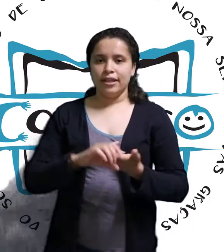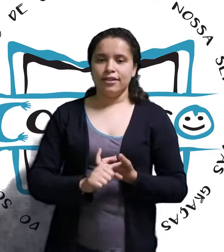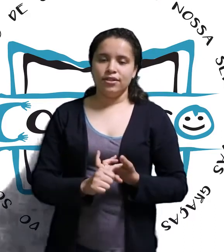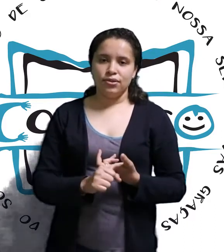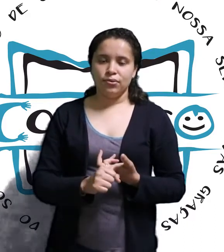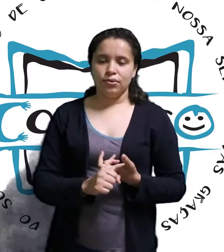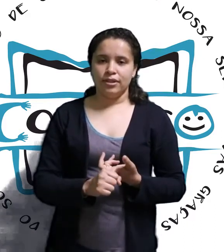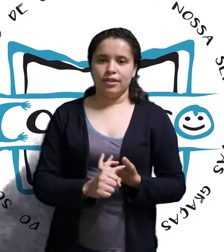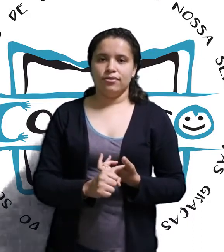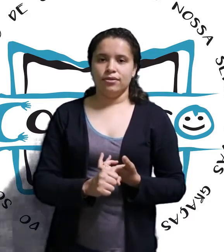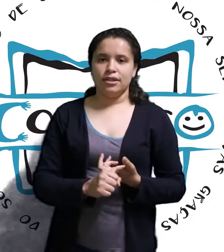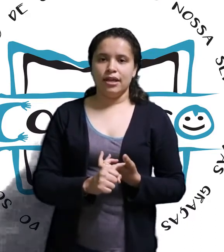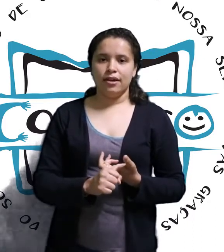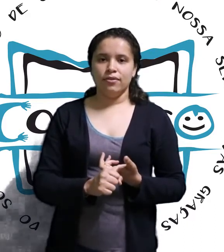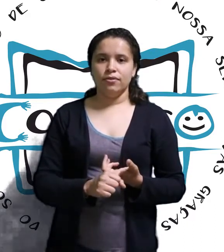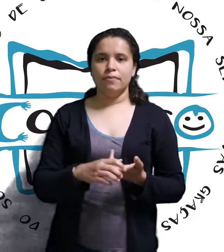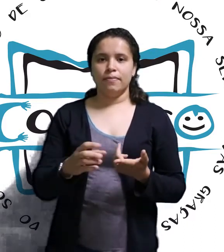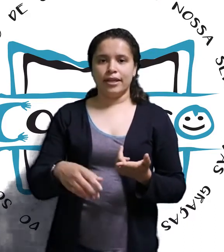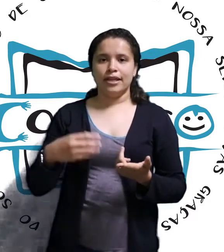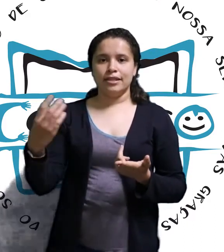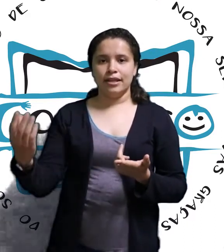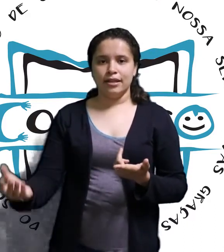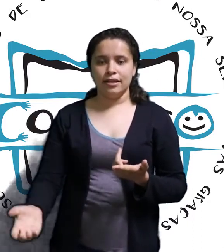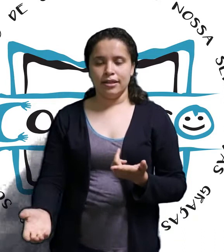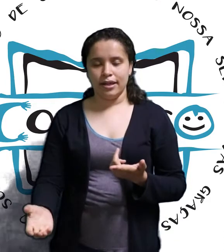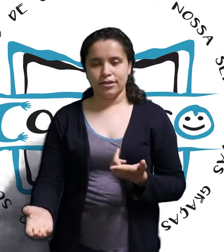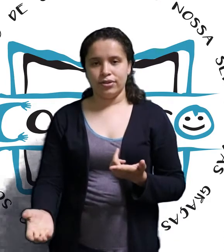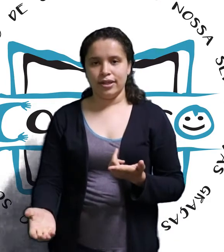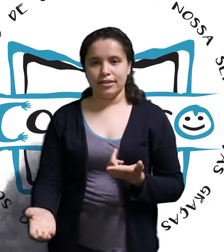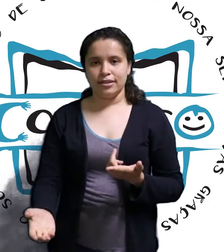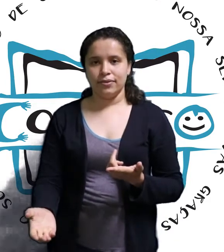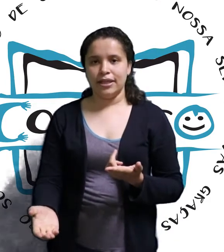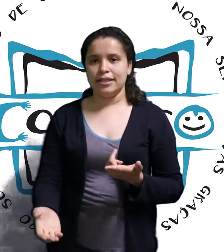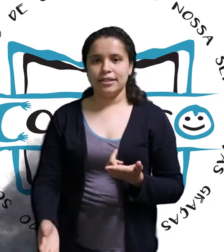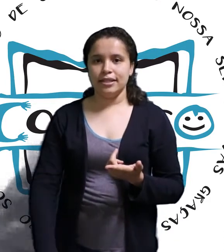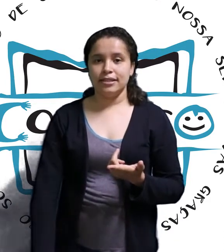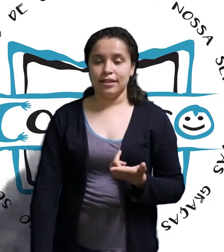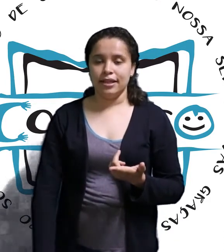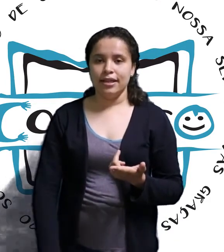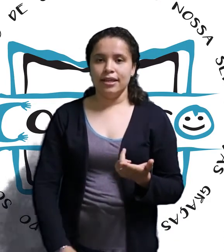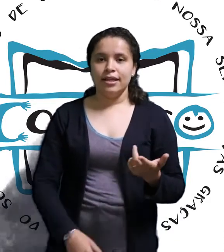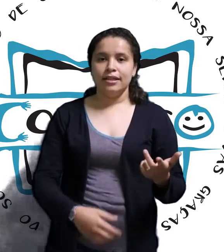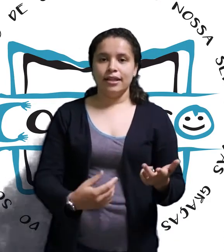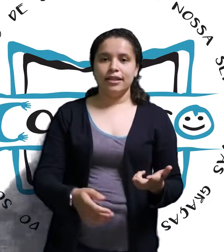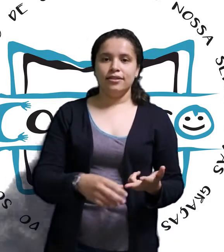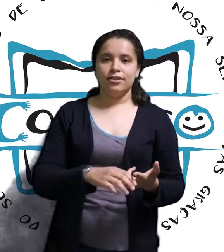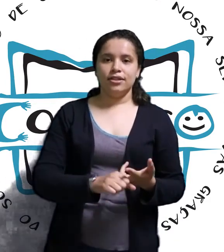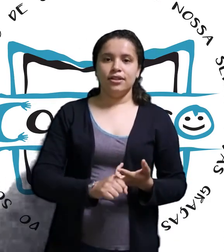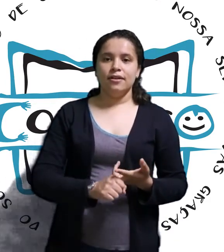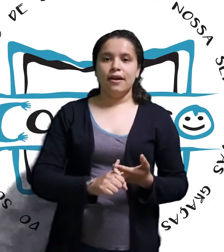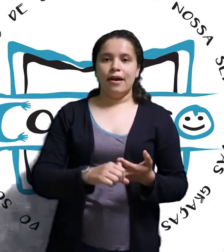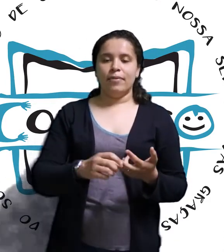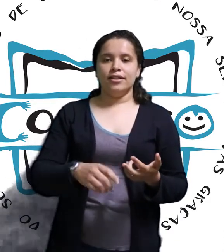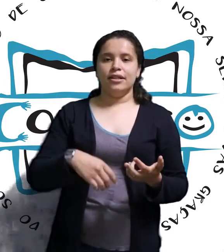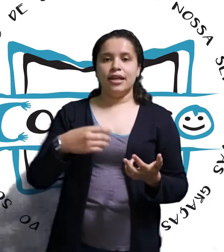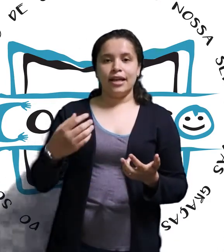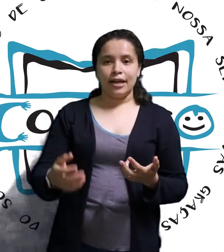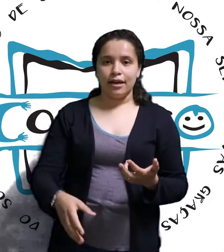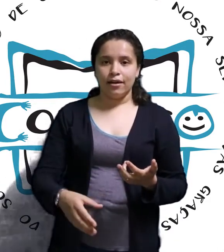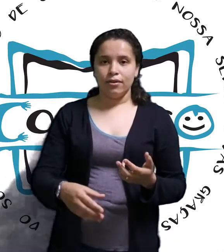tem que existir um contrato social para que essa organização exista, né? Tem que existir a parte legal